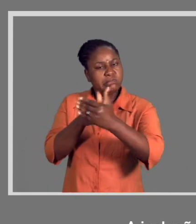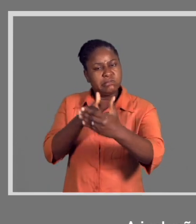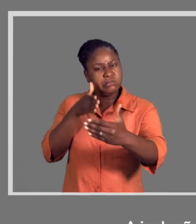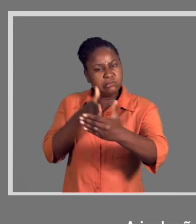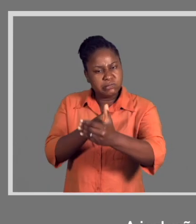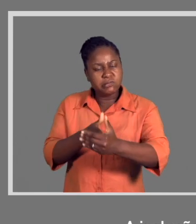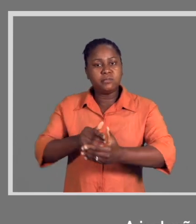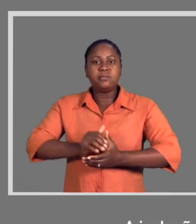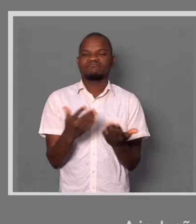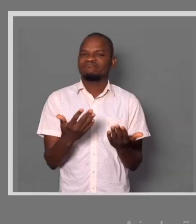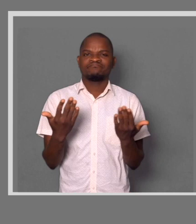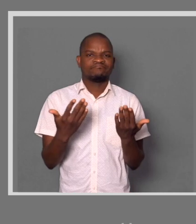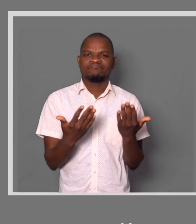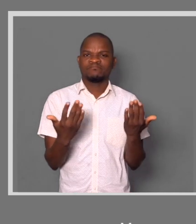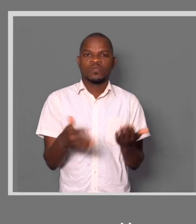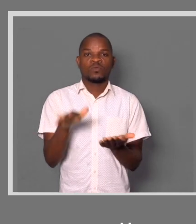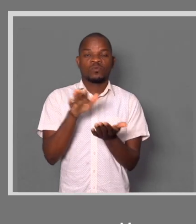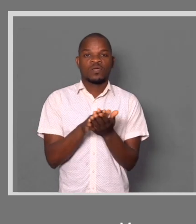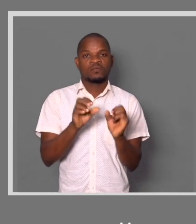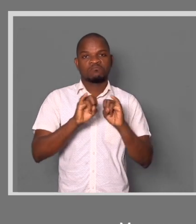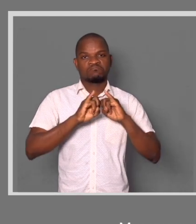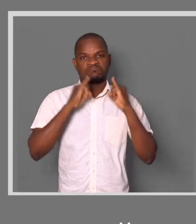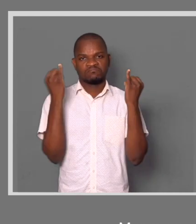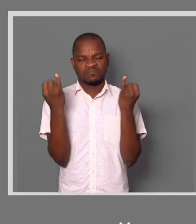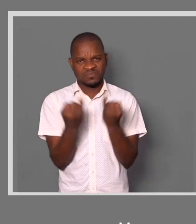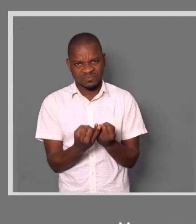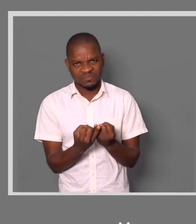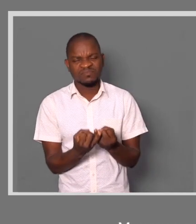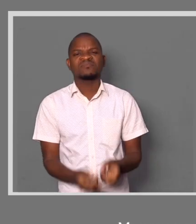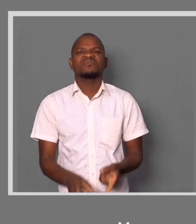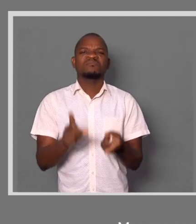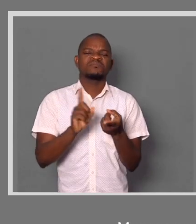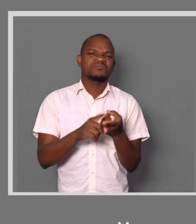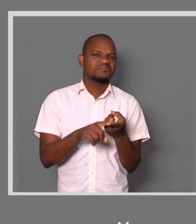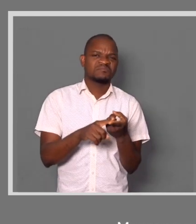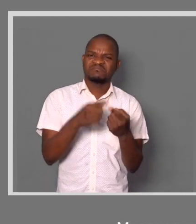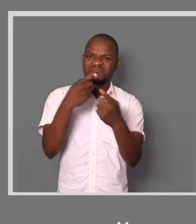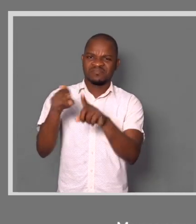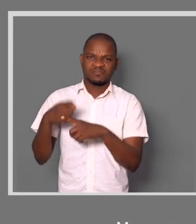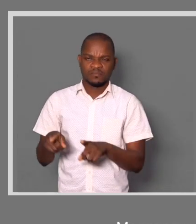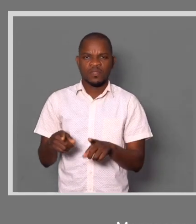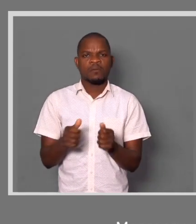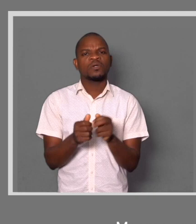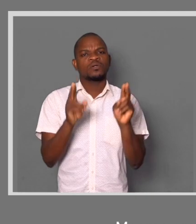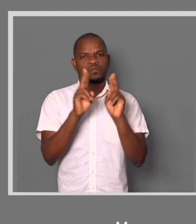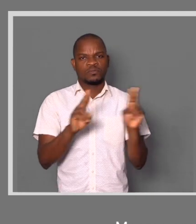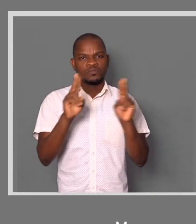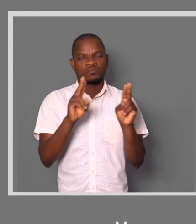maiores barreiras. Mesmo em centros de acolhimento, centros de enfatiz, alfanatos, não sei o quê, é comum